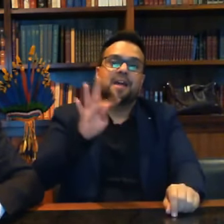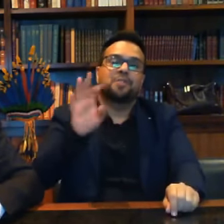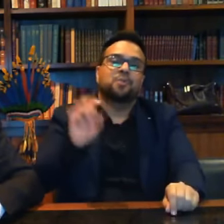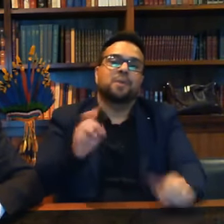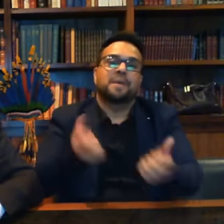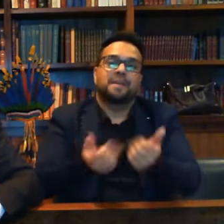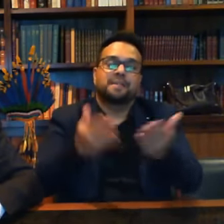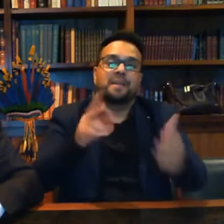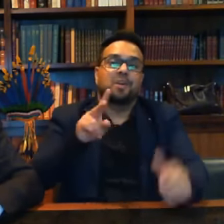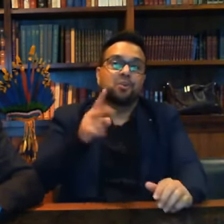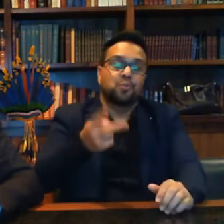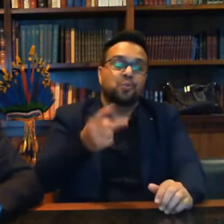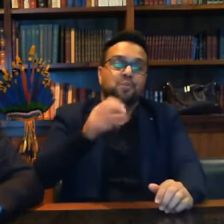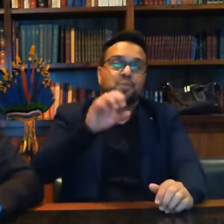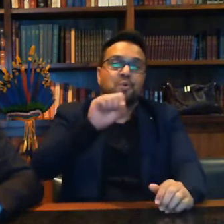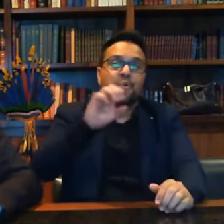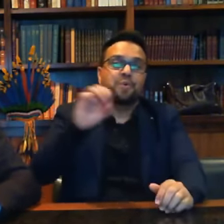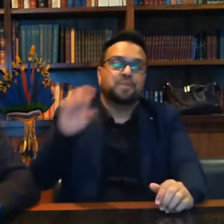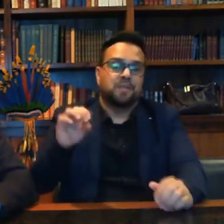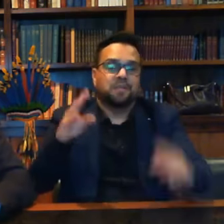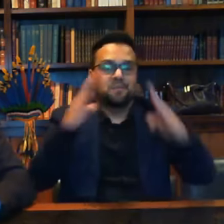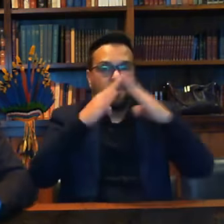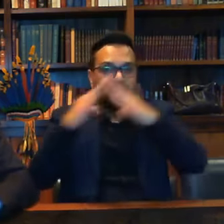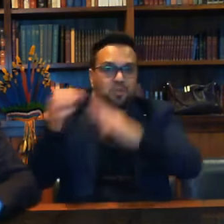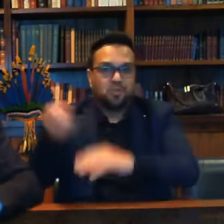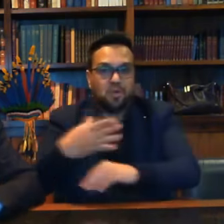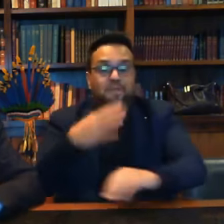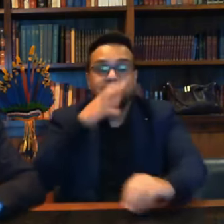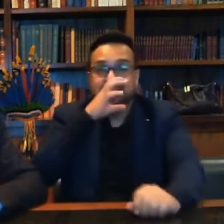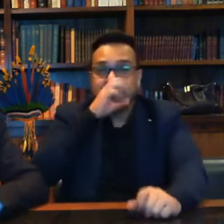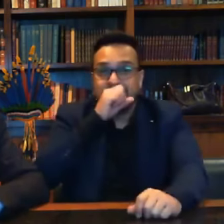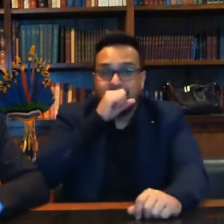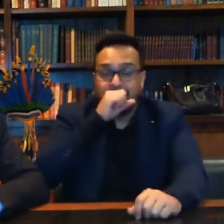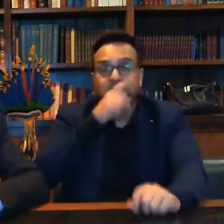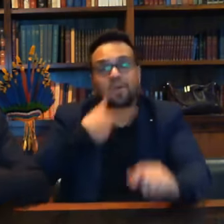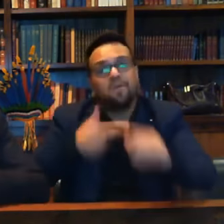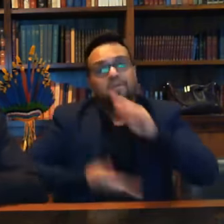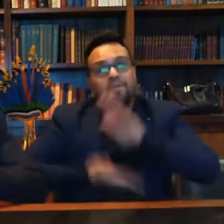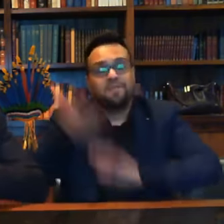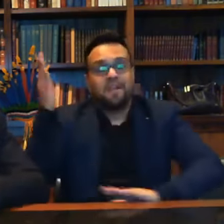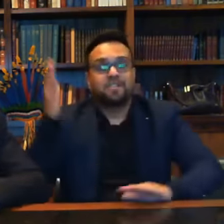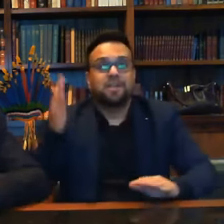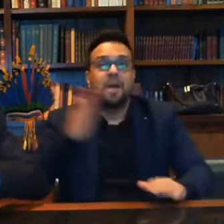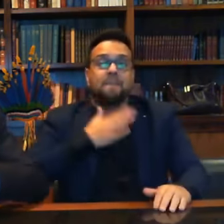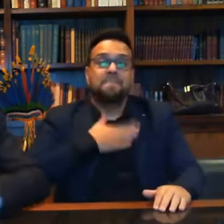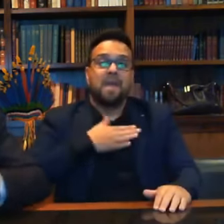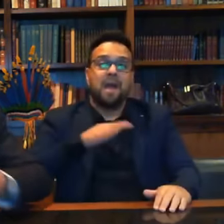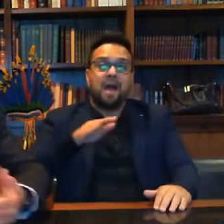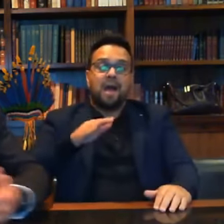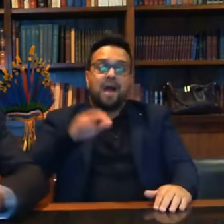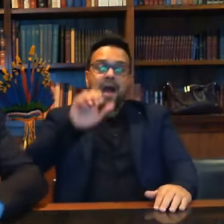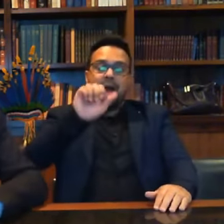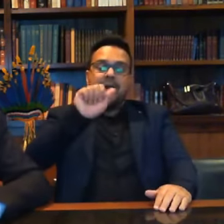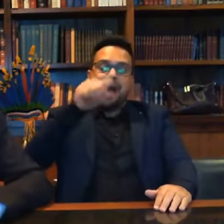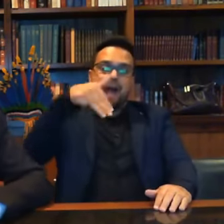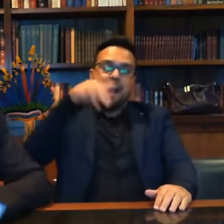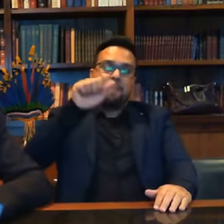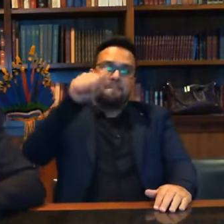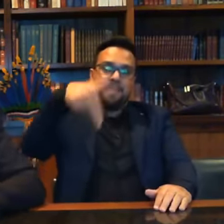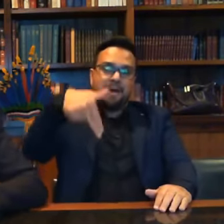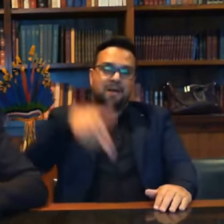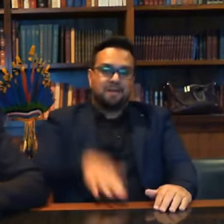.800 novas moradias e no sábado estarei na minha academia militar as agulhas negras